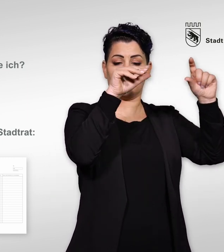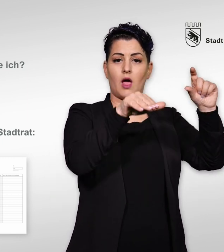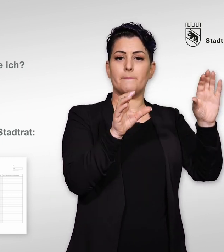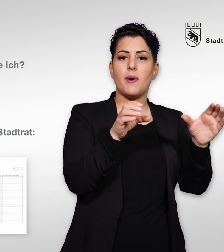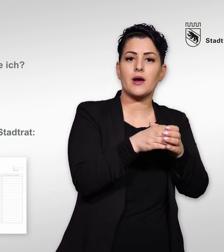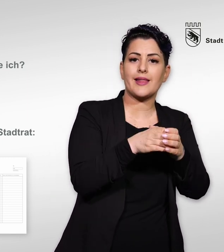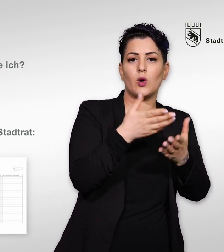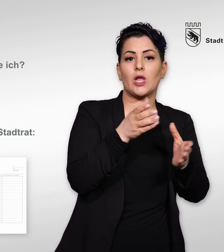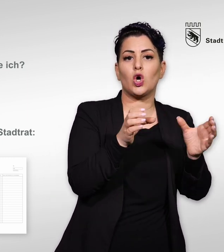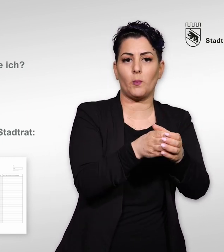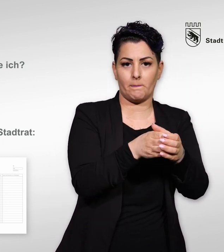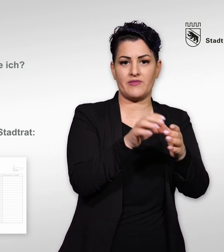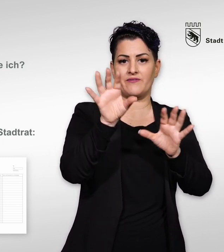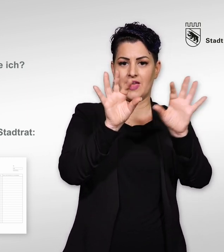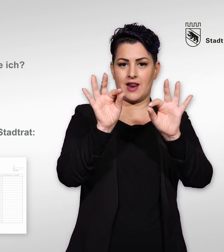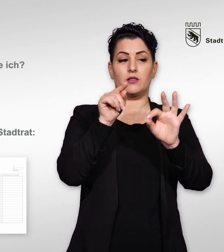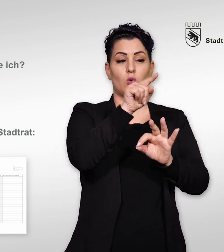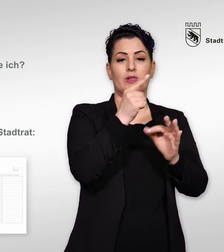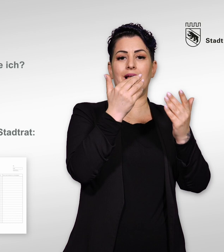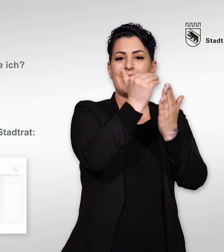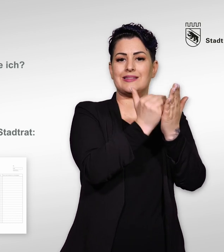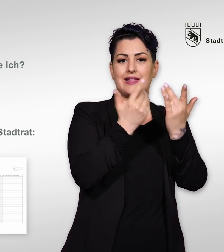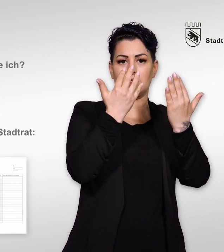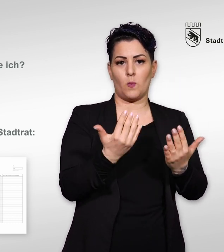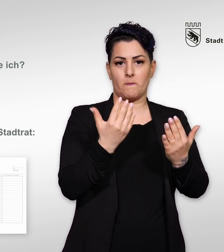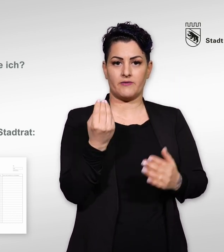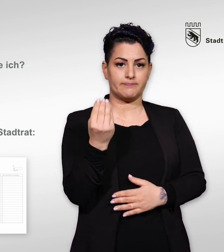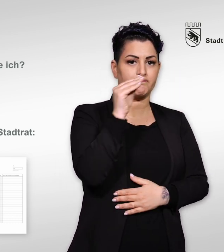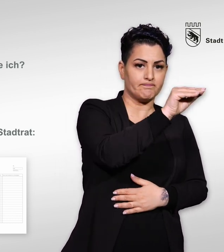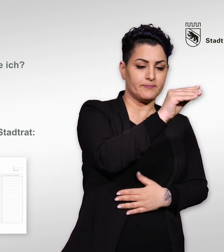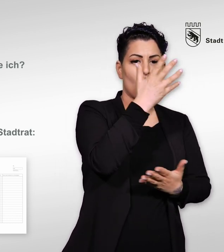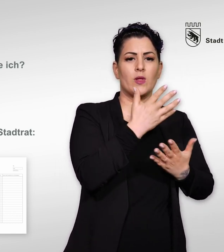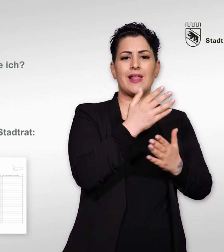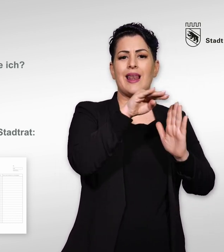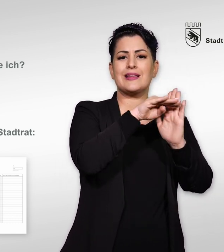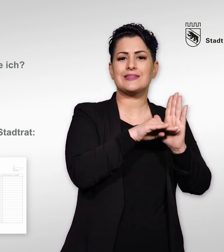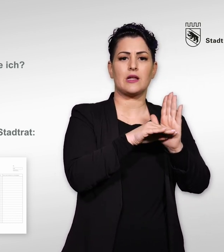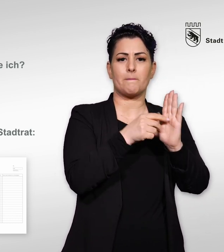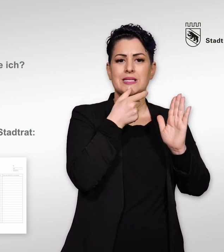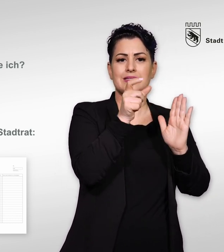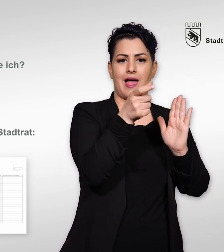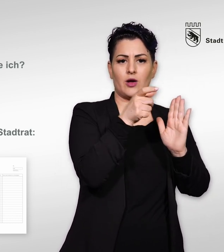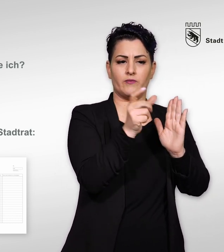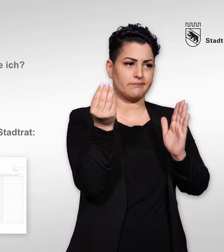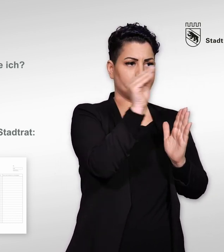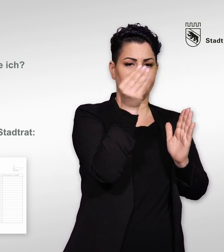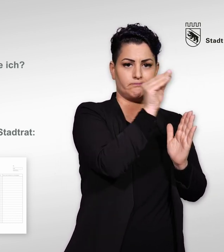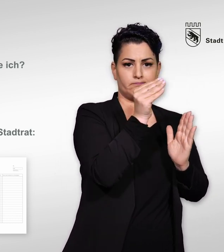Oben können Sie eine Partei oder Gruppierung wählen, indem Sie deren Listennummer und Listenbezeichnung eintragen.